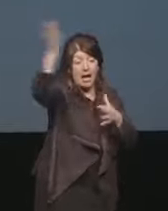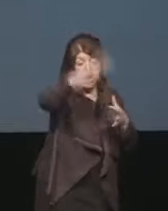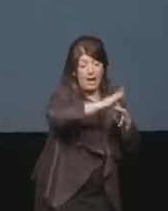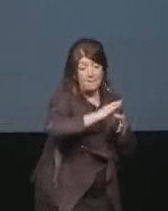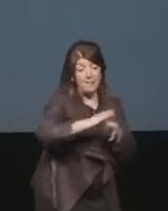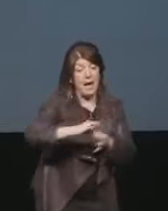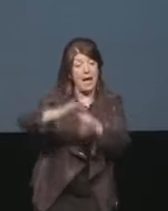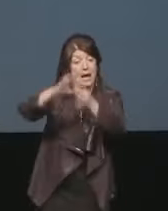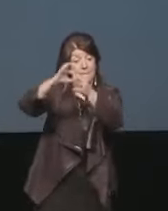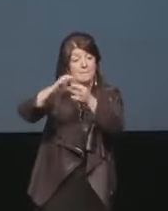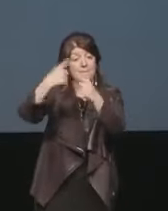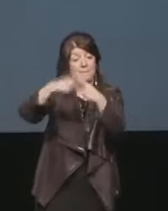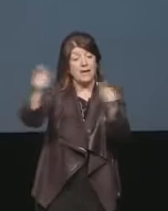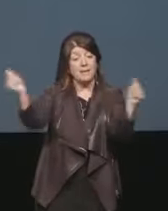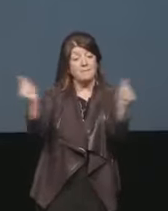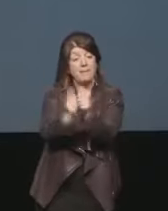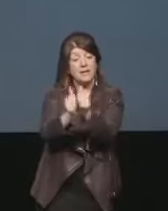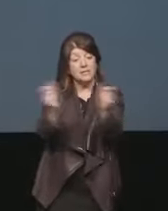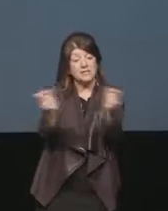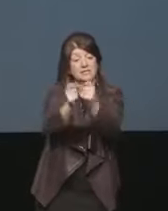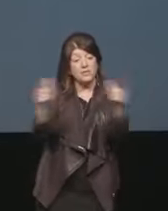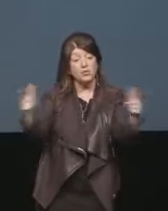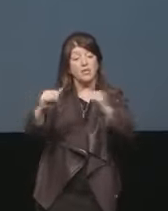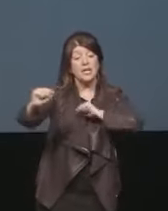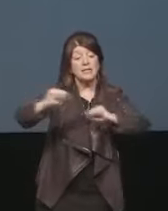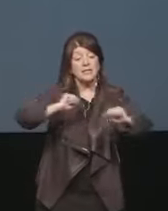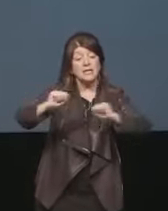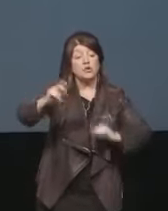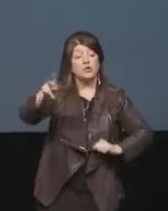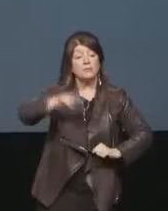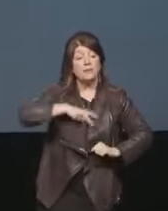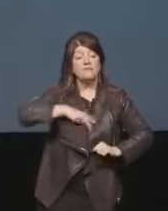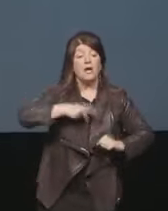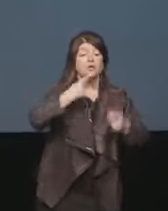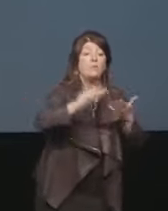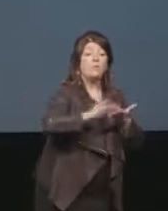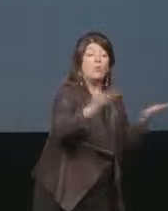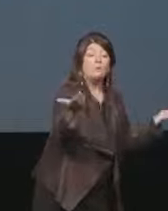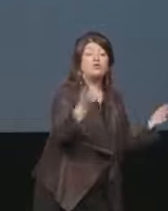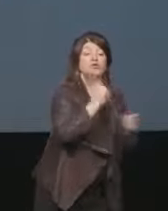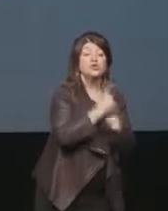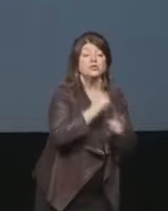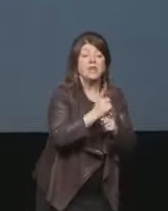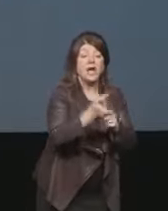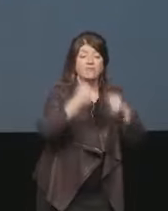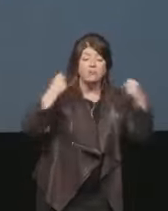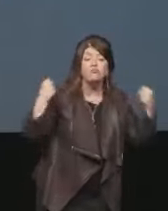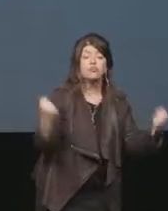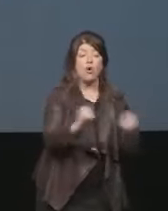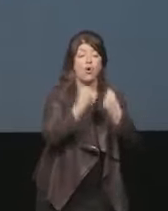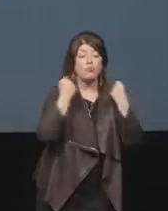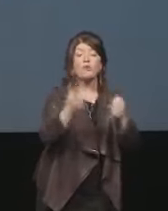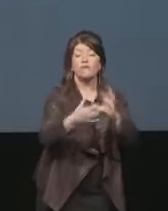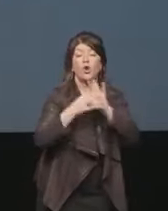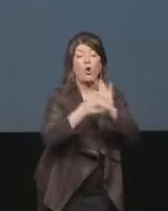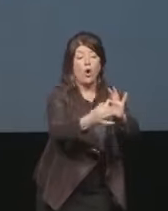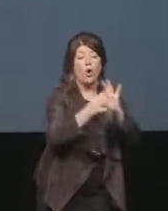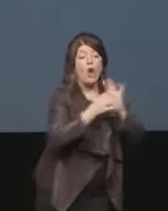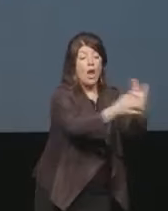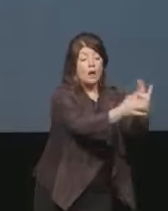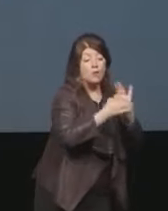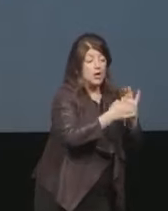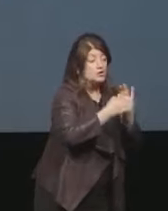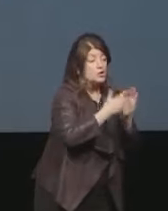lo sviluppo gli attori pubblici privati devono promuovere collaborazione ad ogni livello l'una a completamento dell'altra